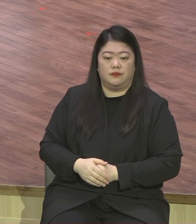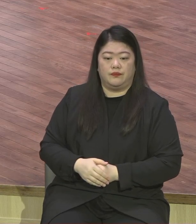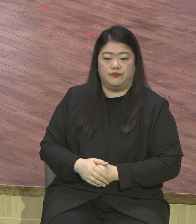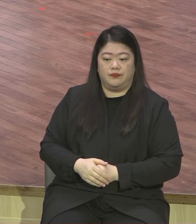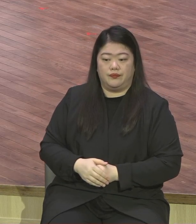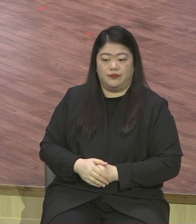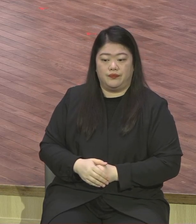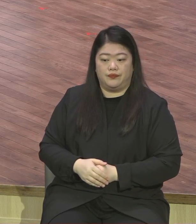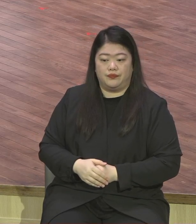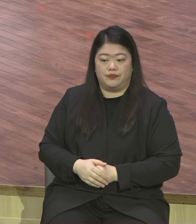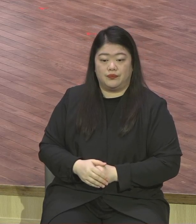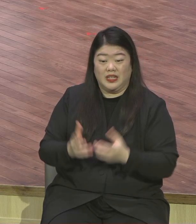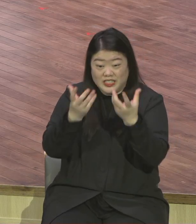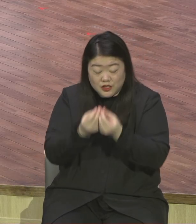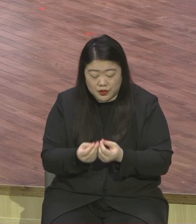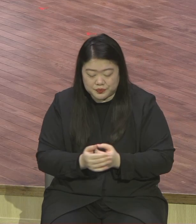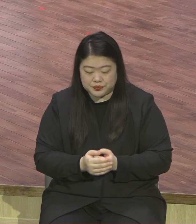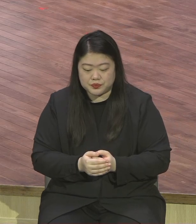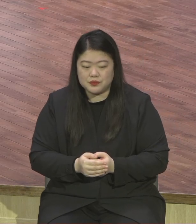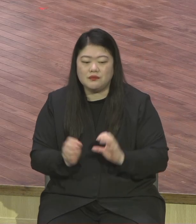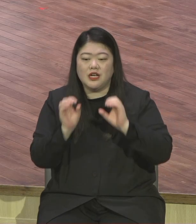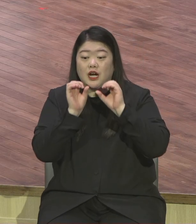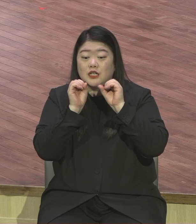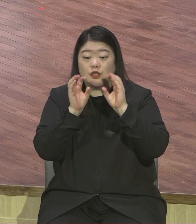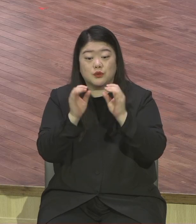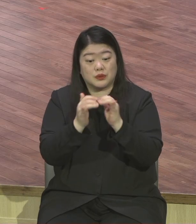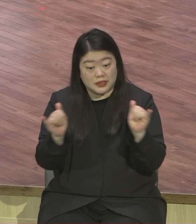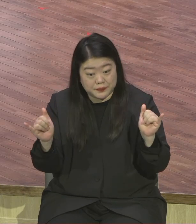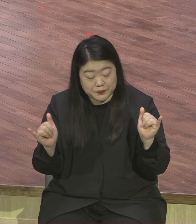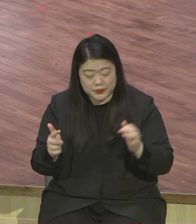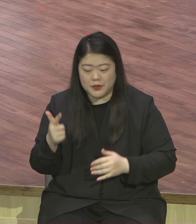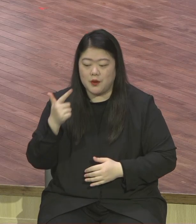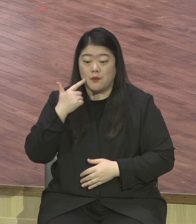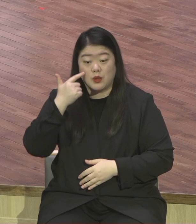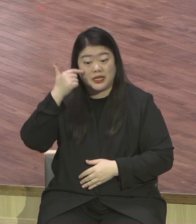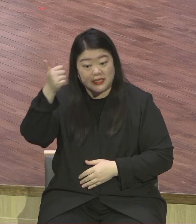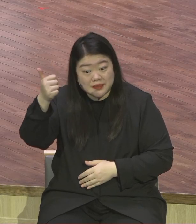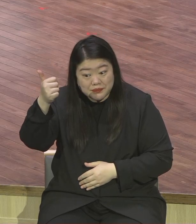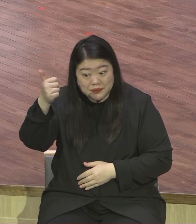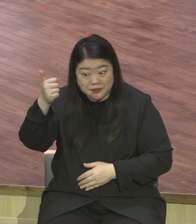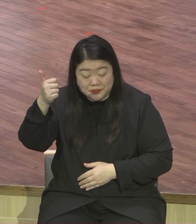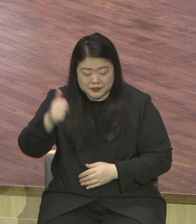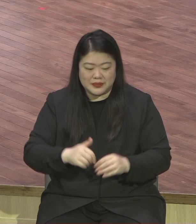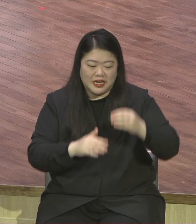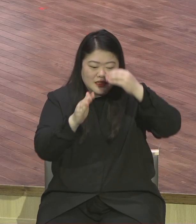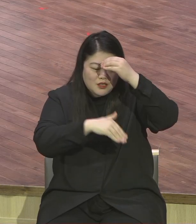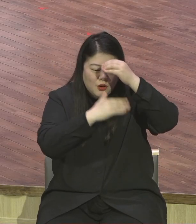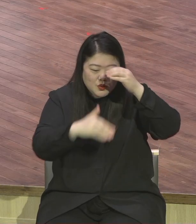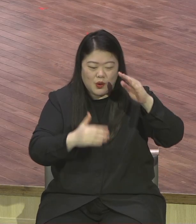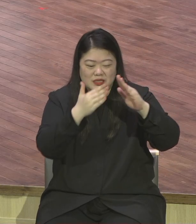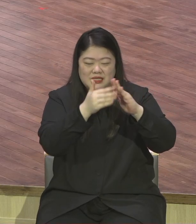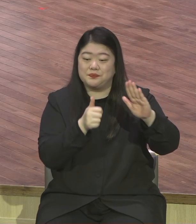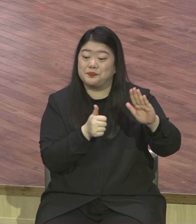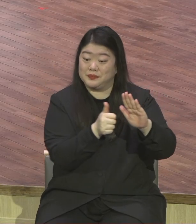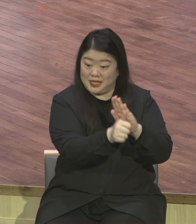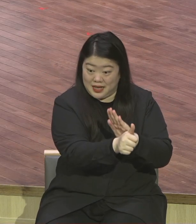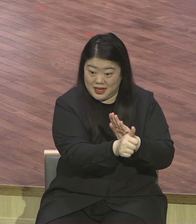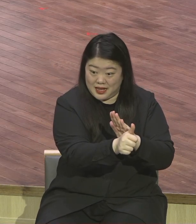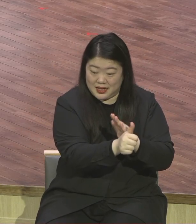낮추지요 교육자는 낮춥니다 자동심 상하는 말을 하고 기분 나쁜 말하고 무시해도 낮춥니다